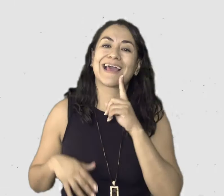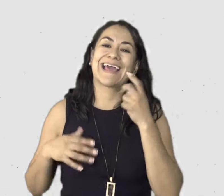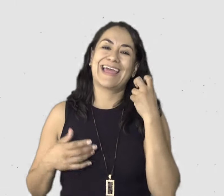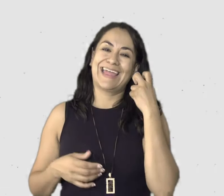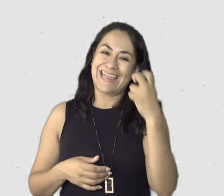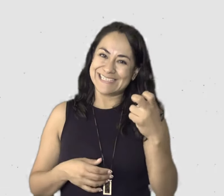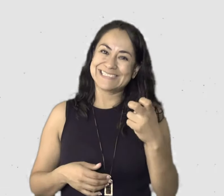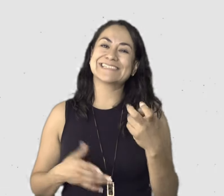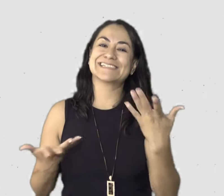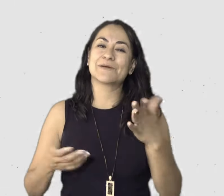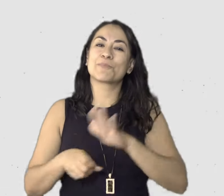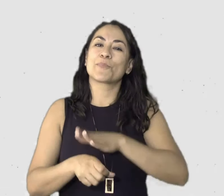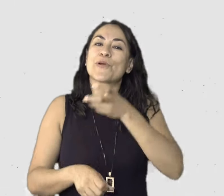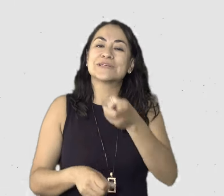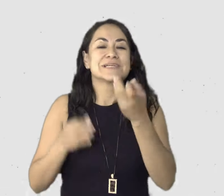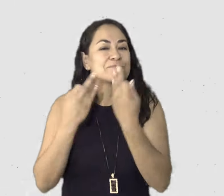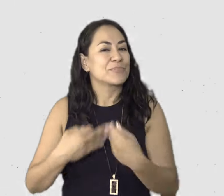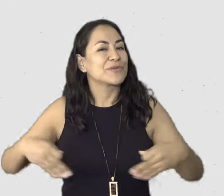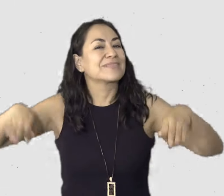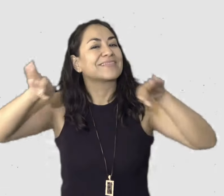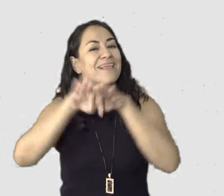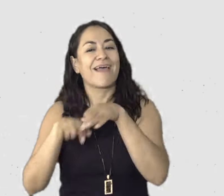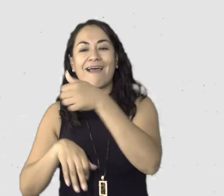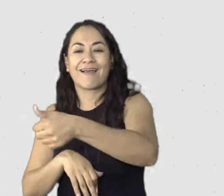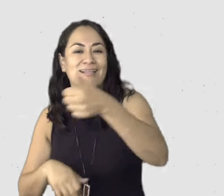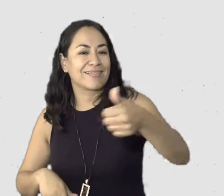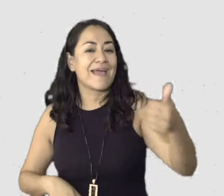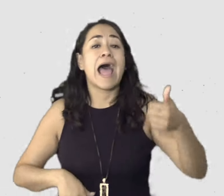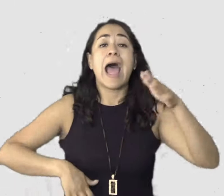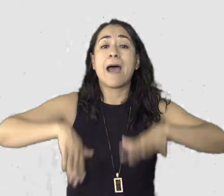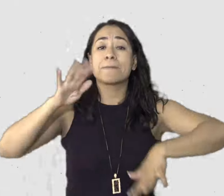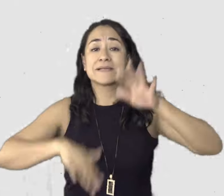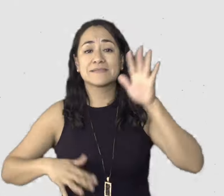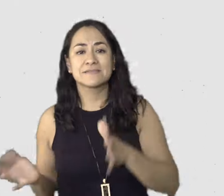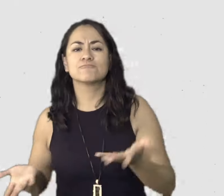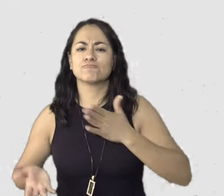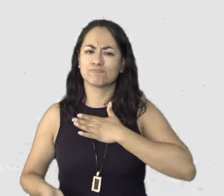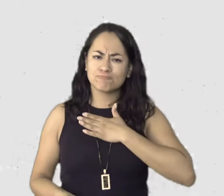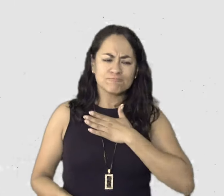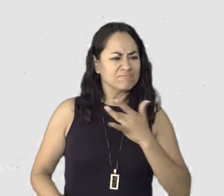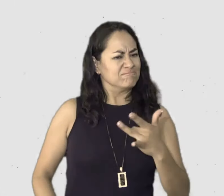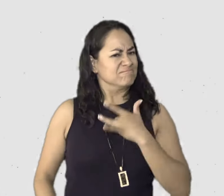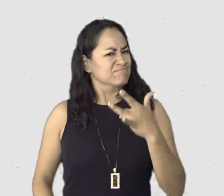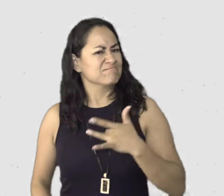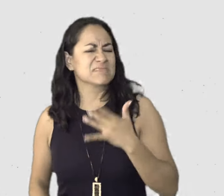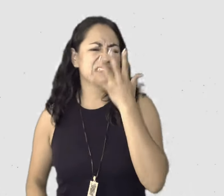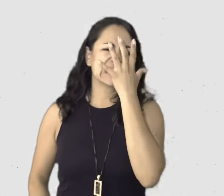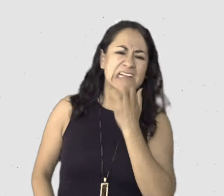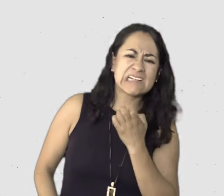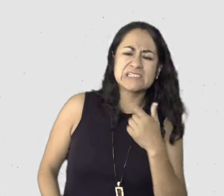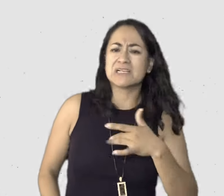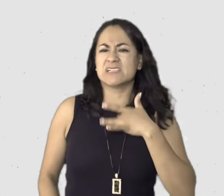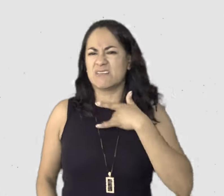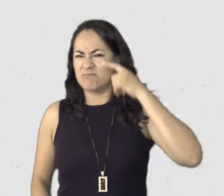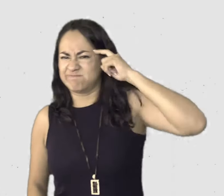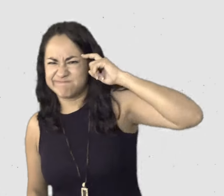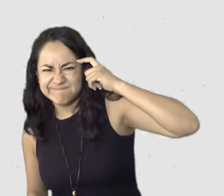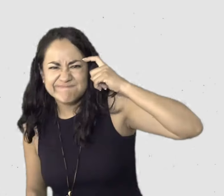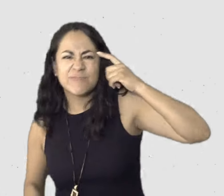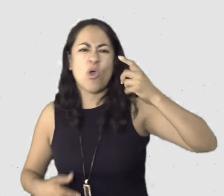reto, pero a veces es decir, hoy yo no me siento bien, hoy yo estoy triste, hoy yo estoy enojada, o estas cosas como decías Cris el capítulo pasado, estos